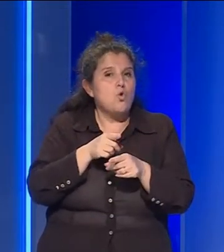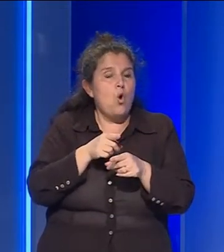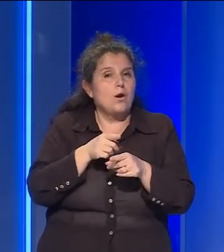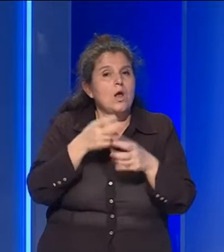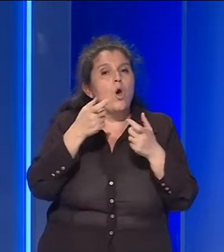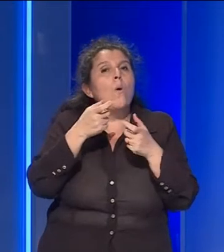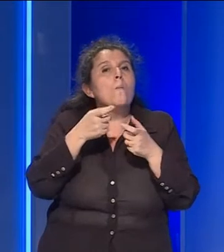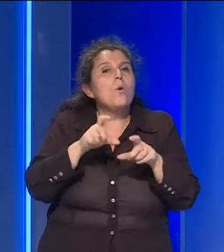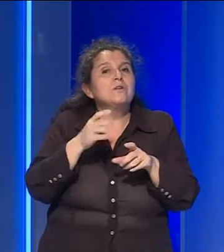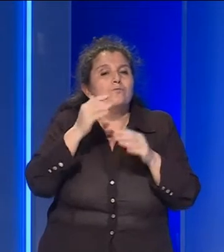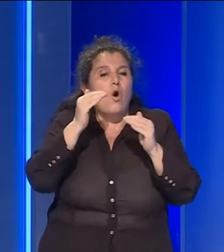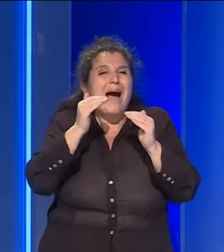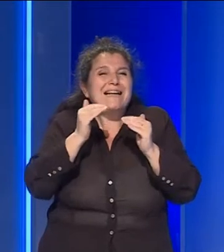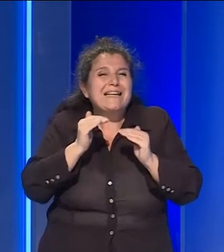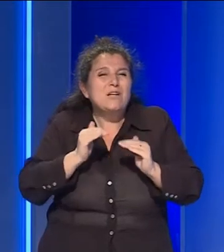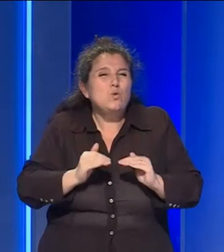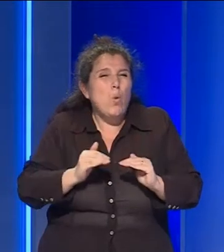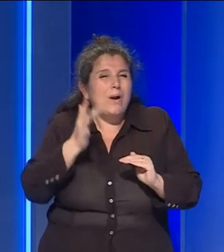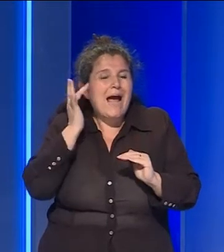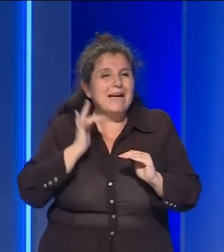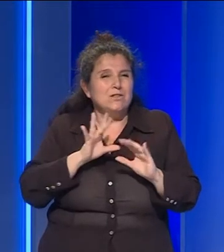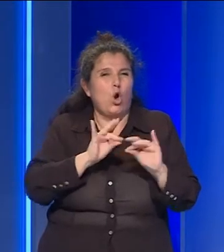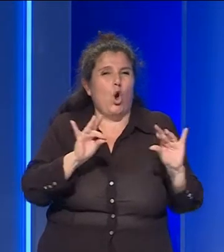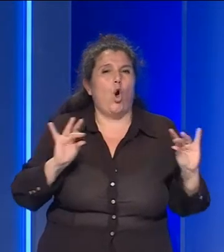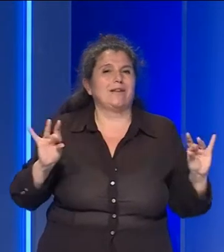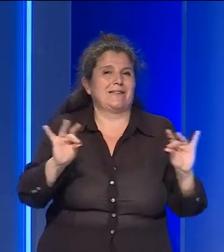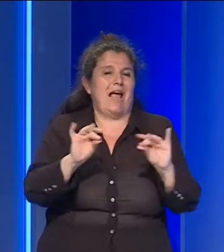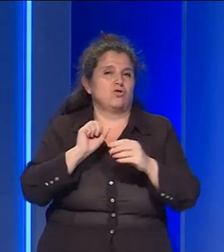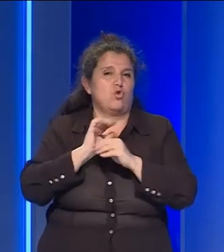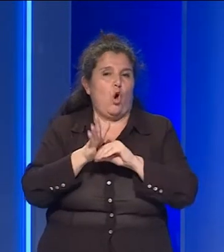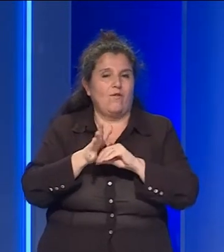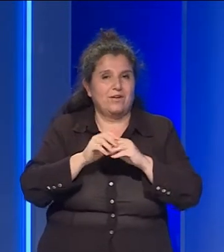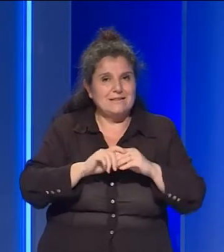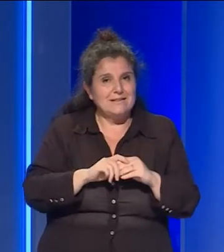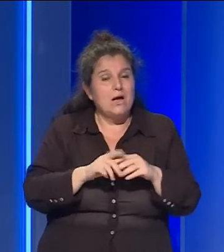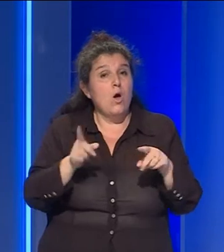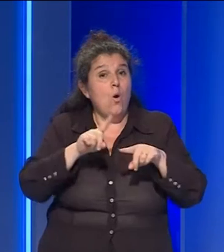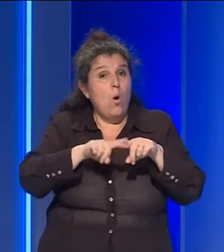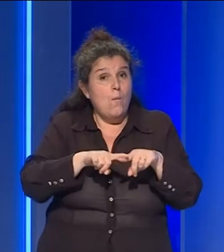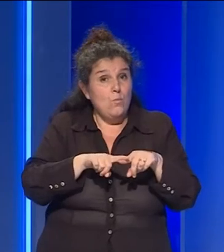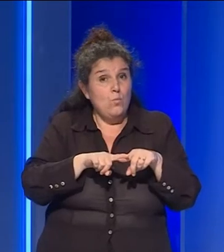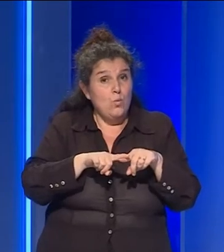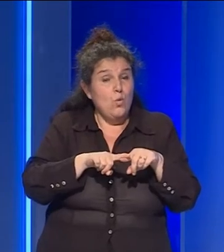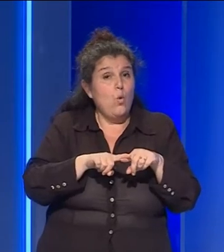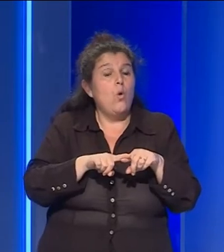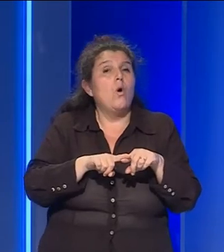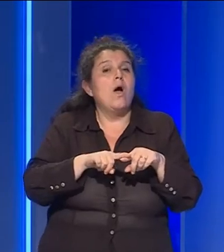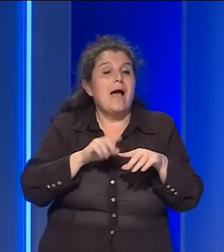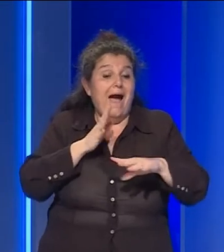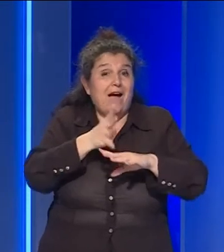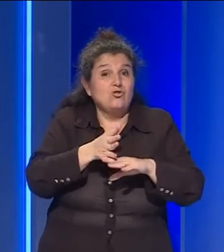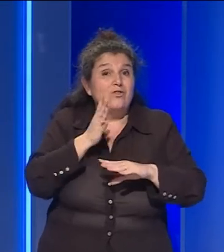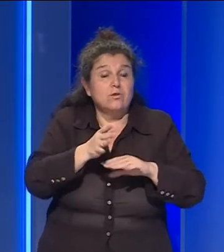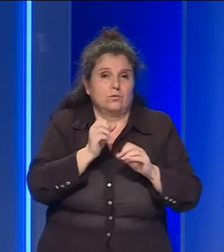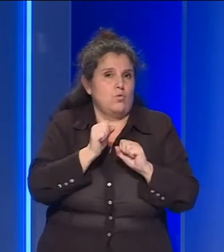di ridurre al minimo il rischio contagio da Covid-19. Inoltre non ci sarà più l'accesso diretto